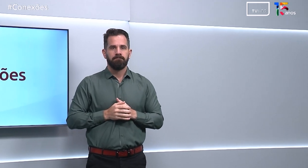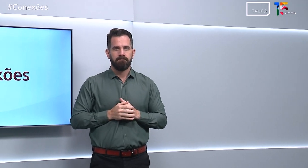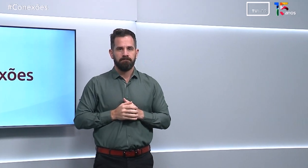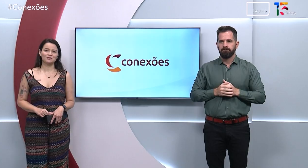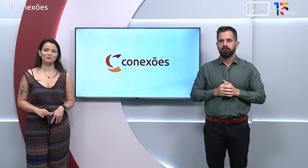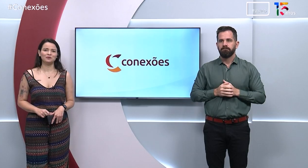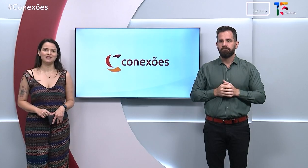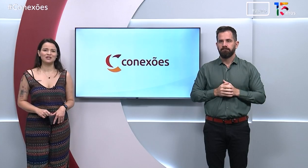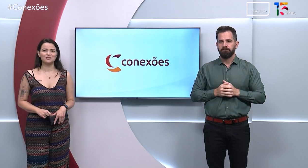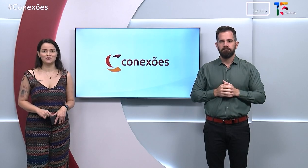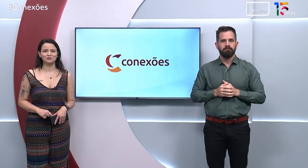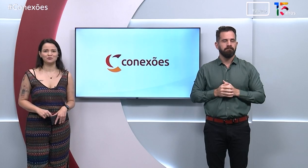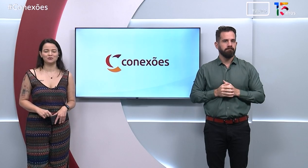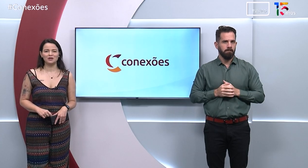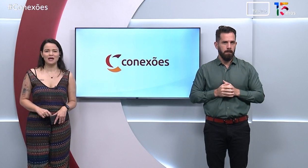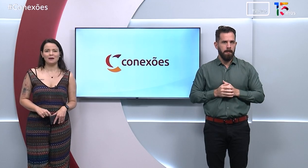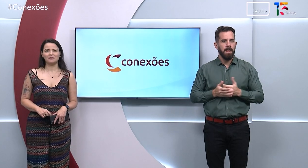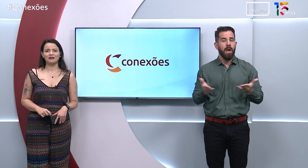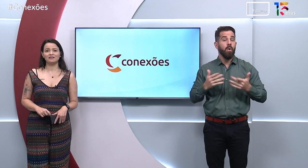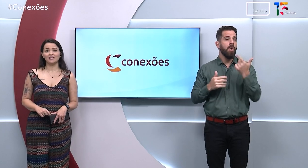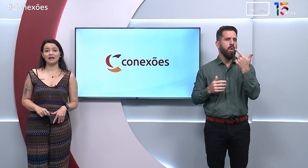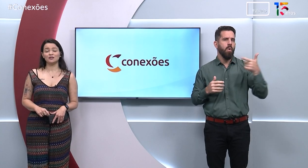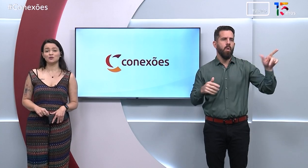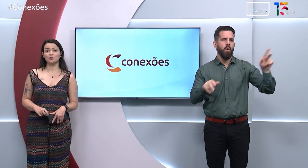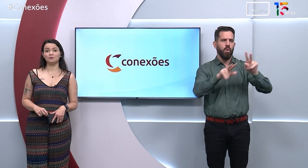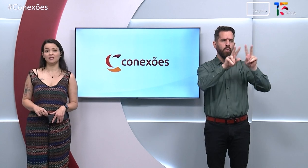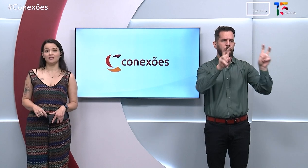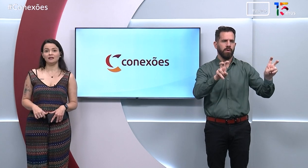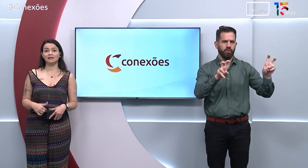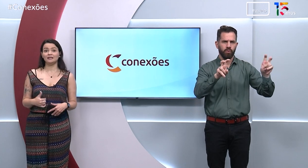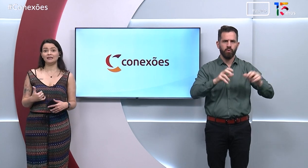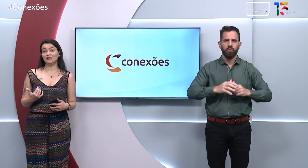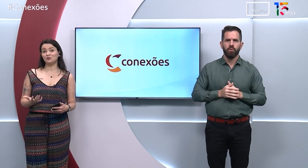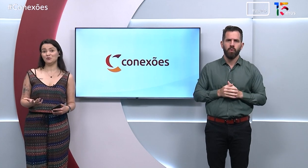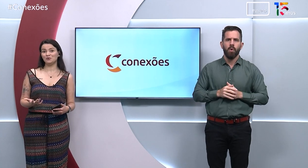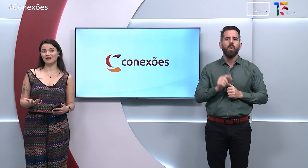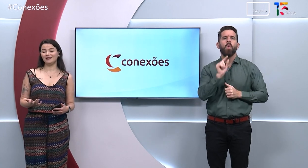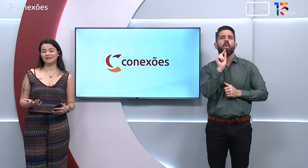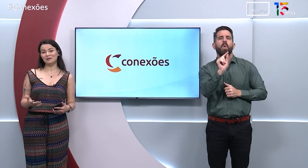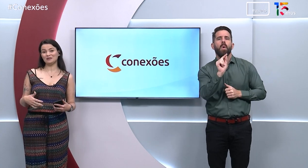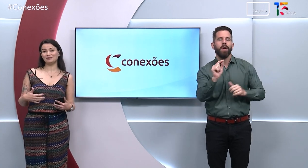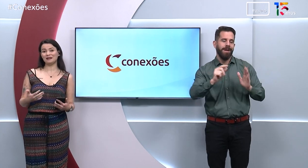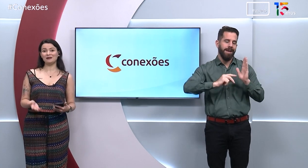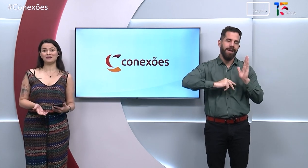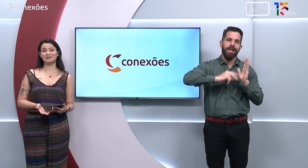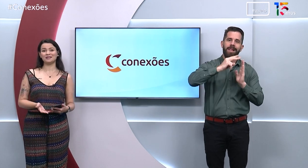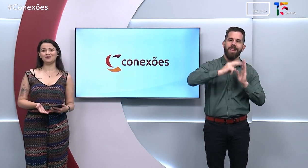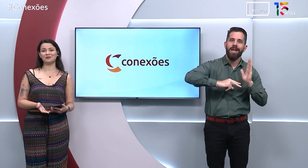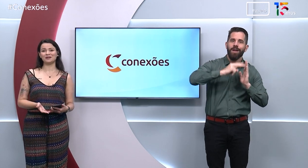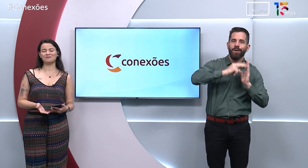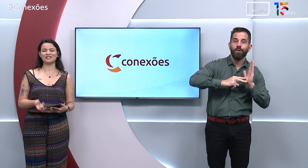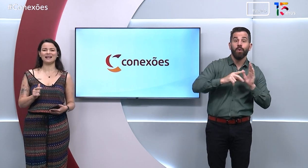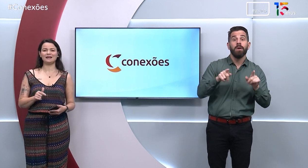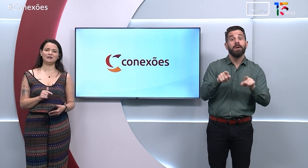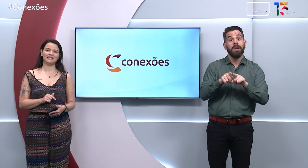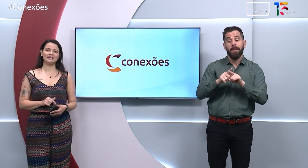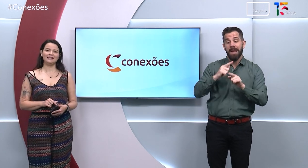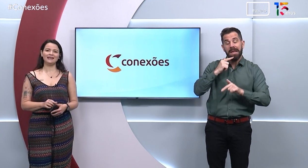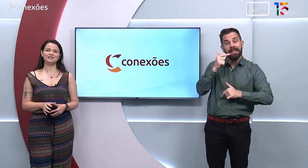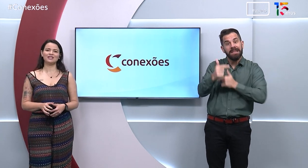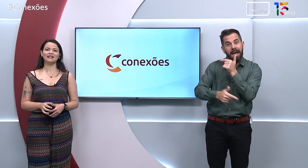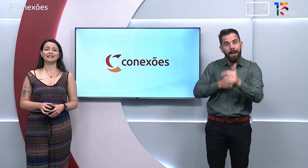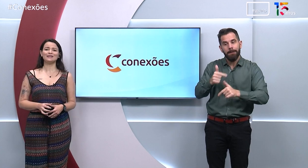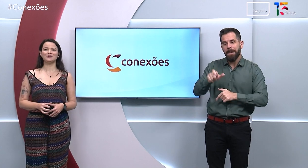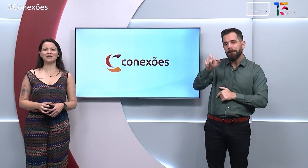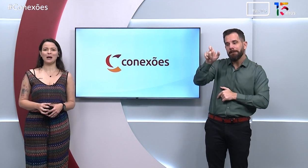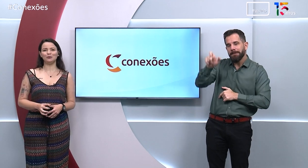A gente muda de assunto para falar sobre leitura e também sobre o trabalho do escritor, já que amanhã